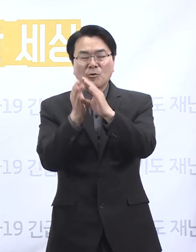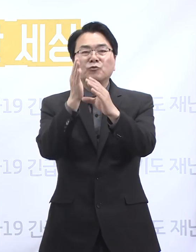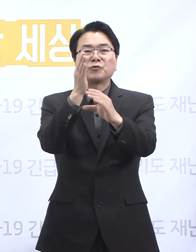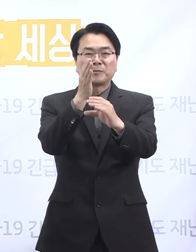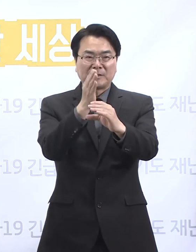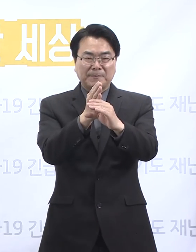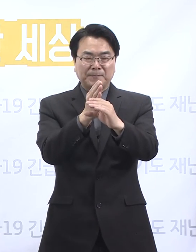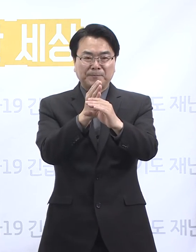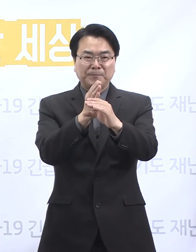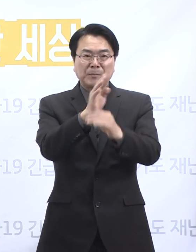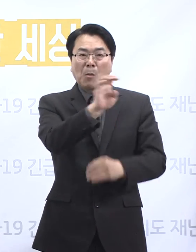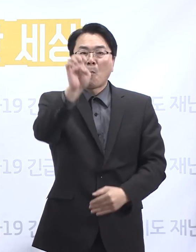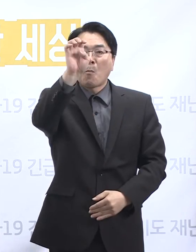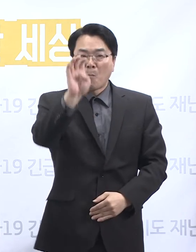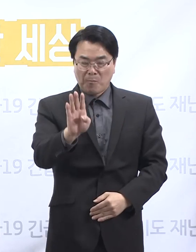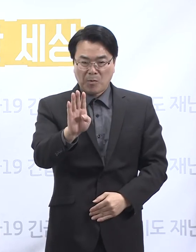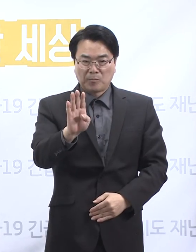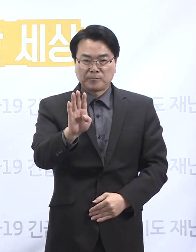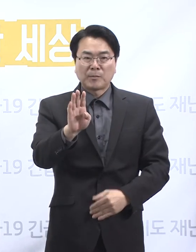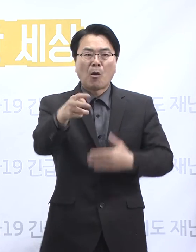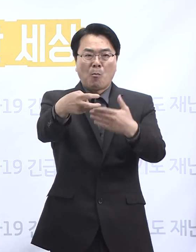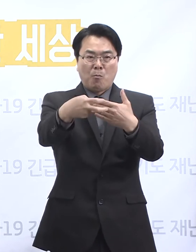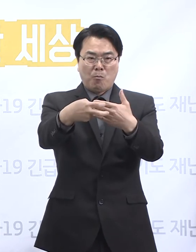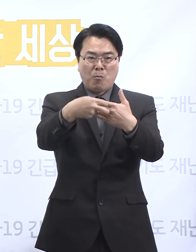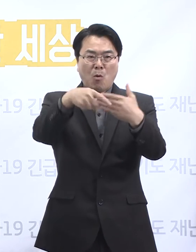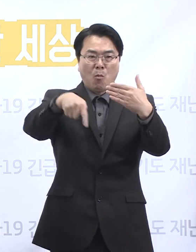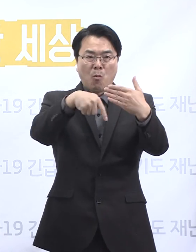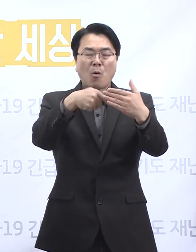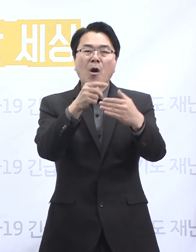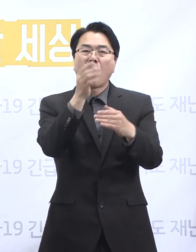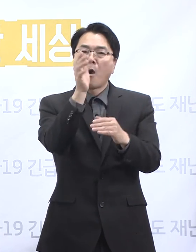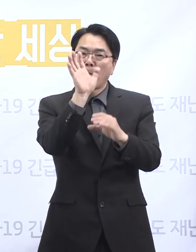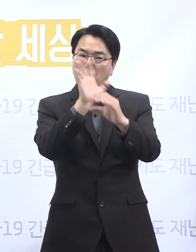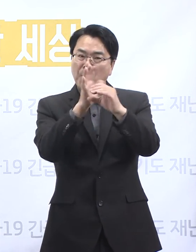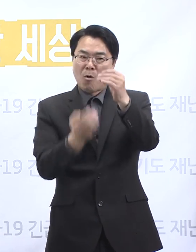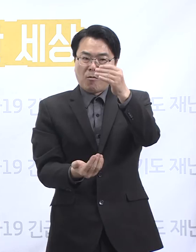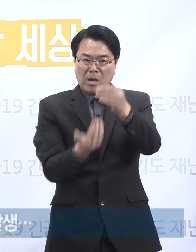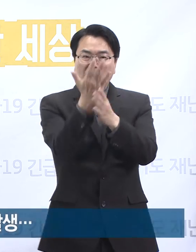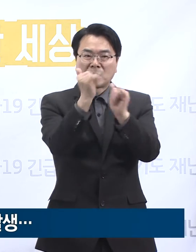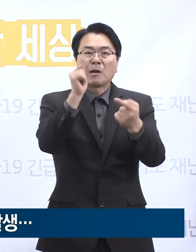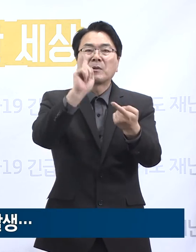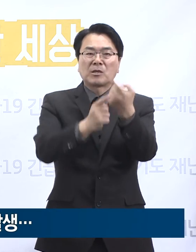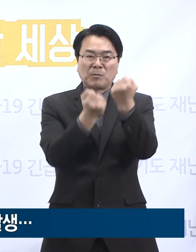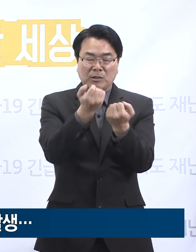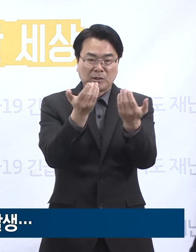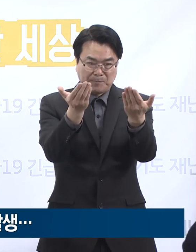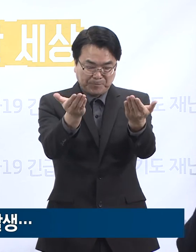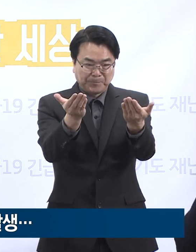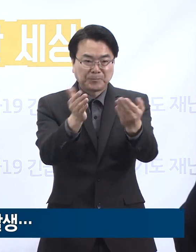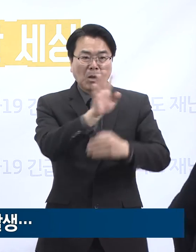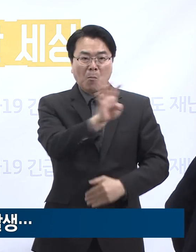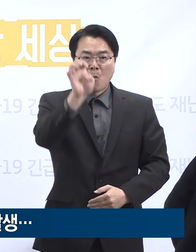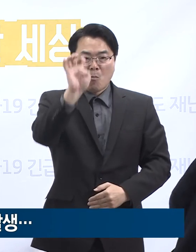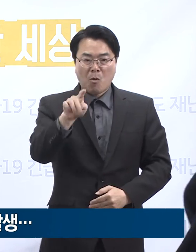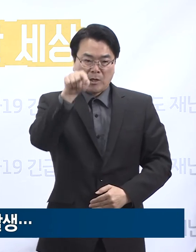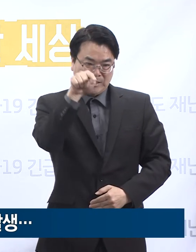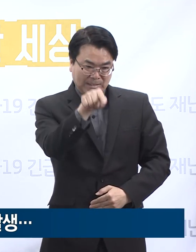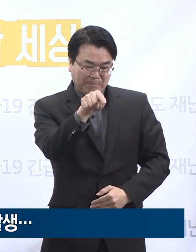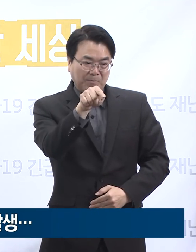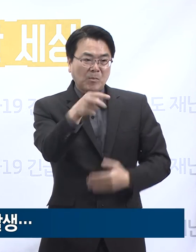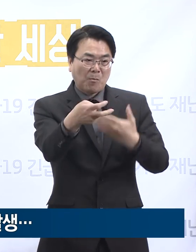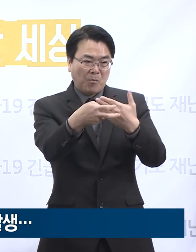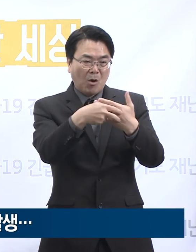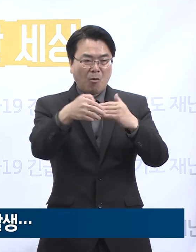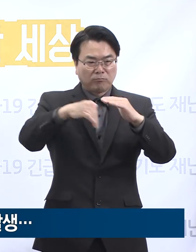포천시 소재의 한성내과위원 확진 상황에 대해 말씀드리겠습니다. 포천시 소재의 한성내과위원